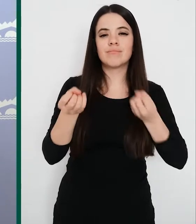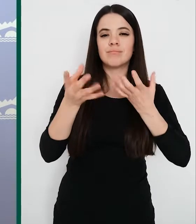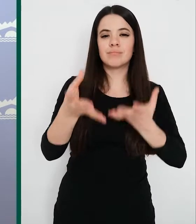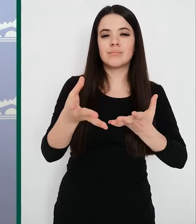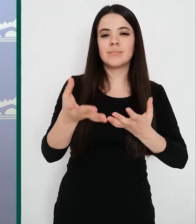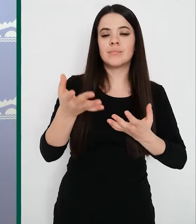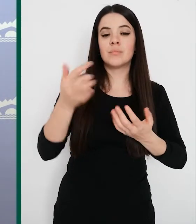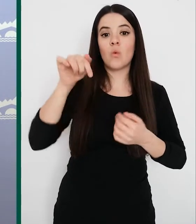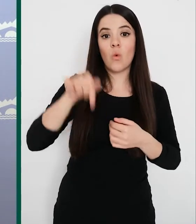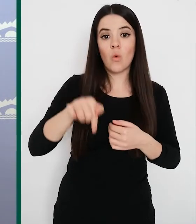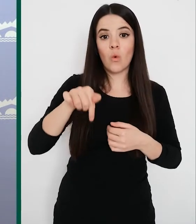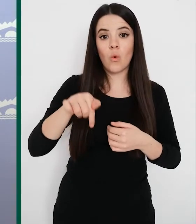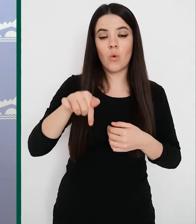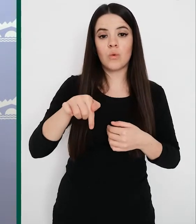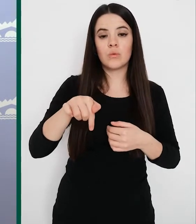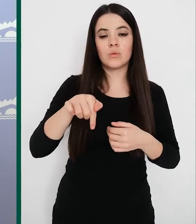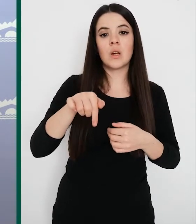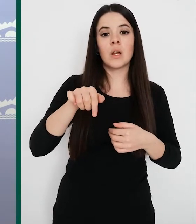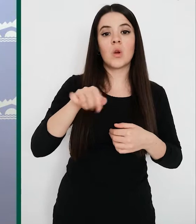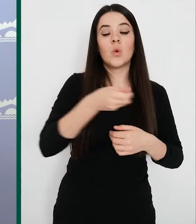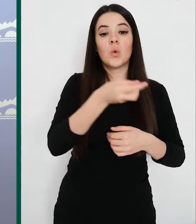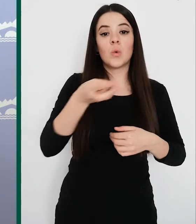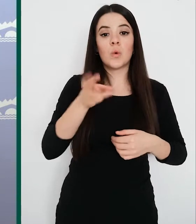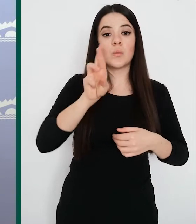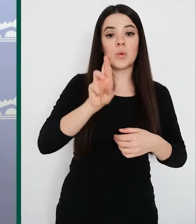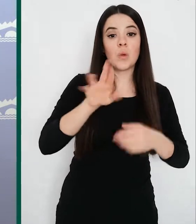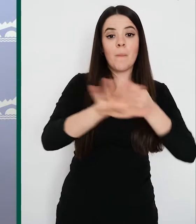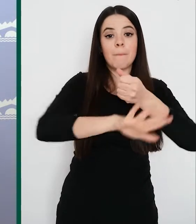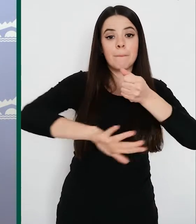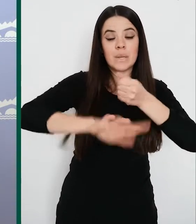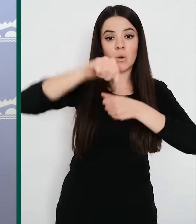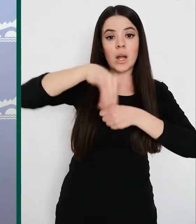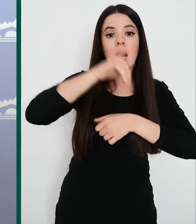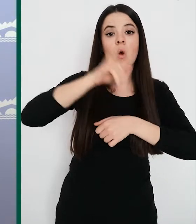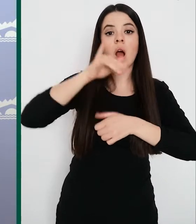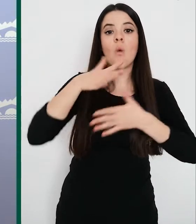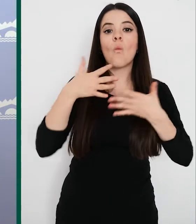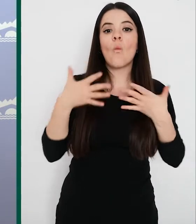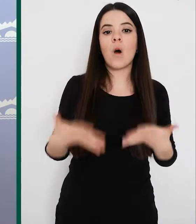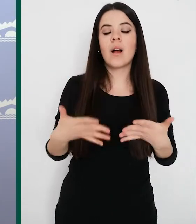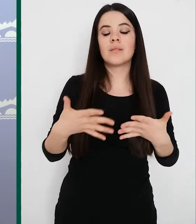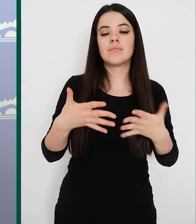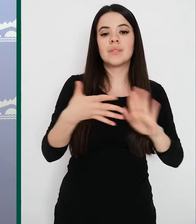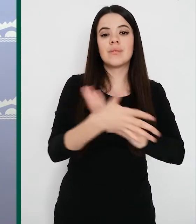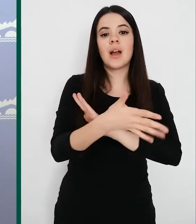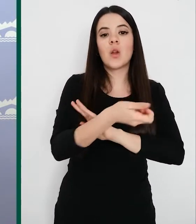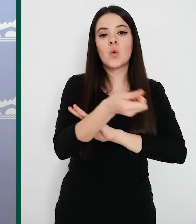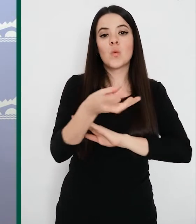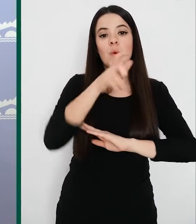en el día de hoy el número reproductivo básico correspondiente a la comunidad autónoma de La Rioja. Ese número que buscábamos que